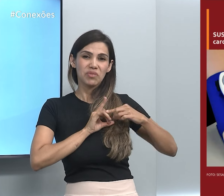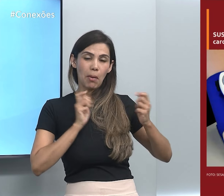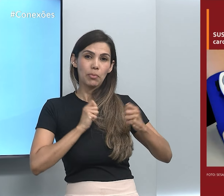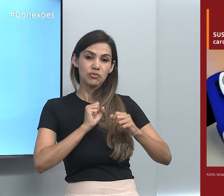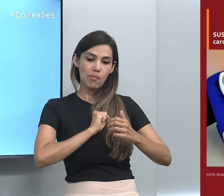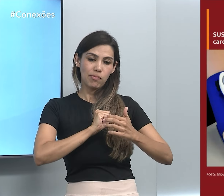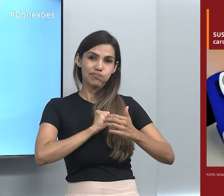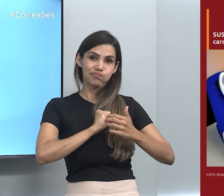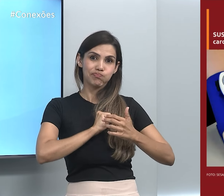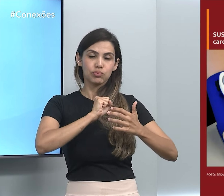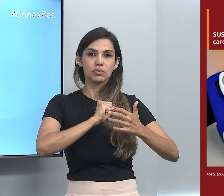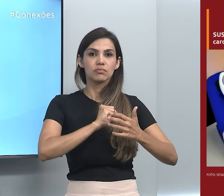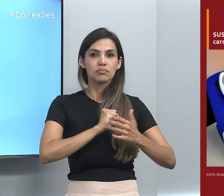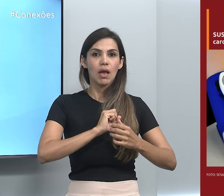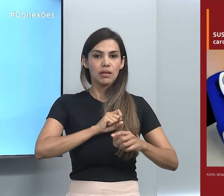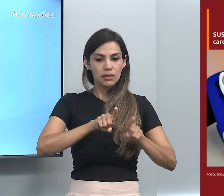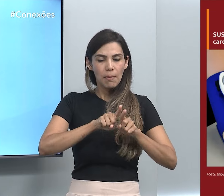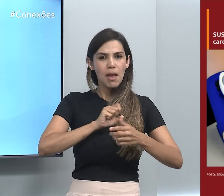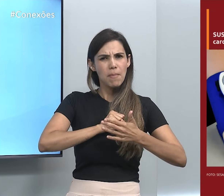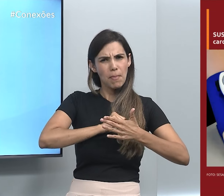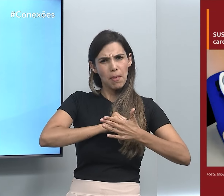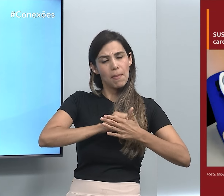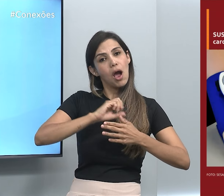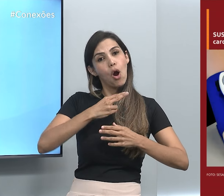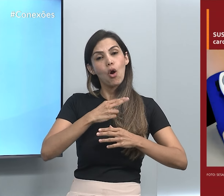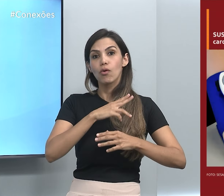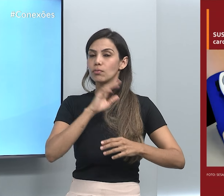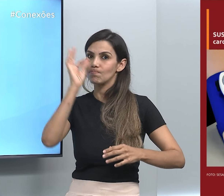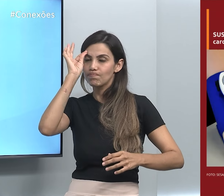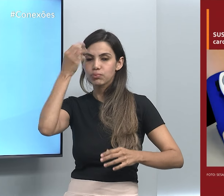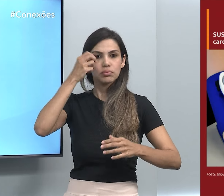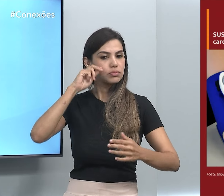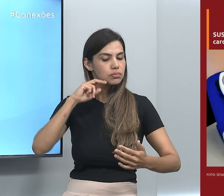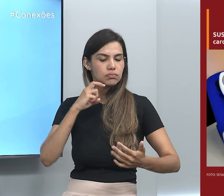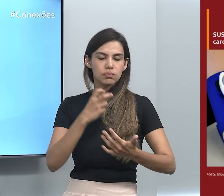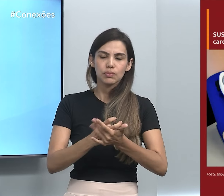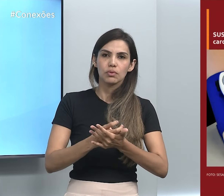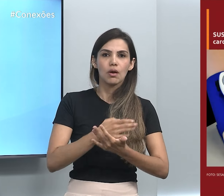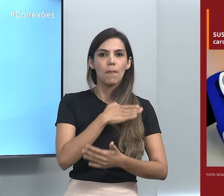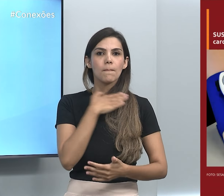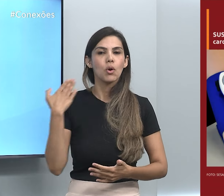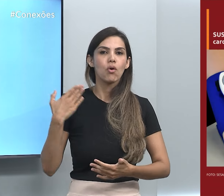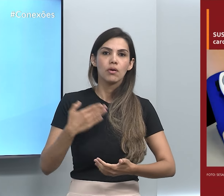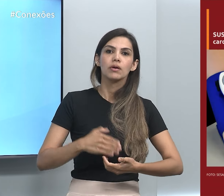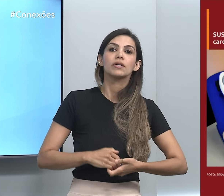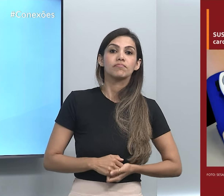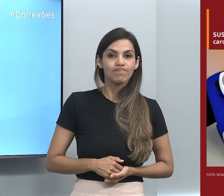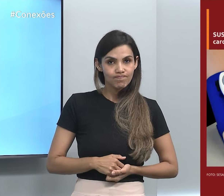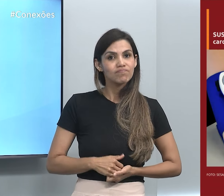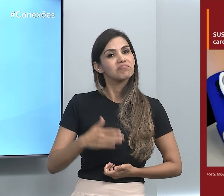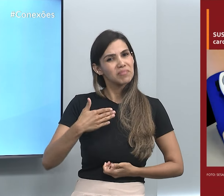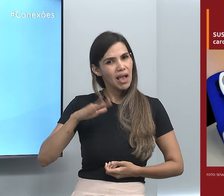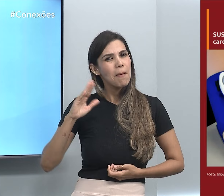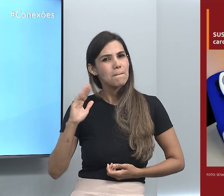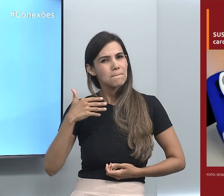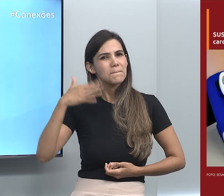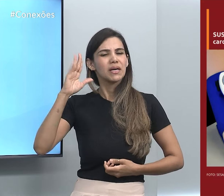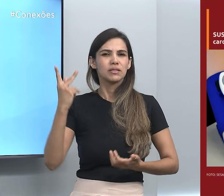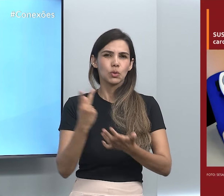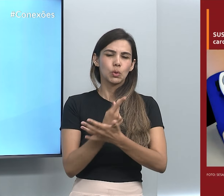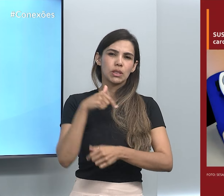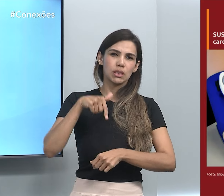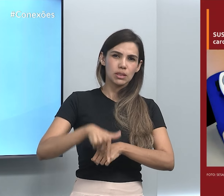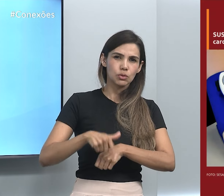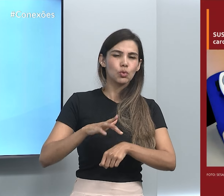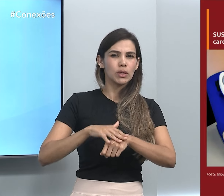infarto, à arritmia ou à morte súbita. Essa é uma das doenças mais fatais aqui no Brasil. A informação